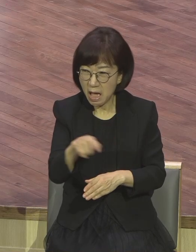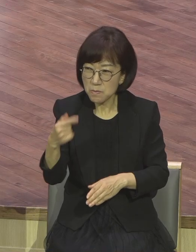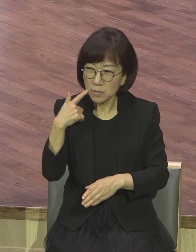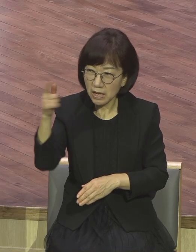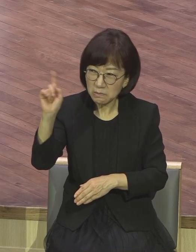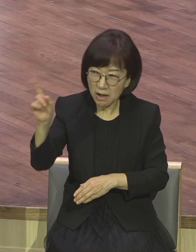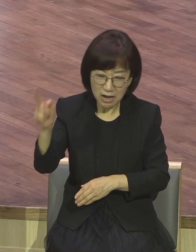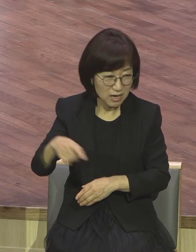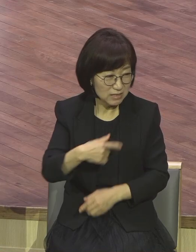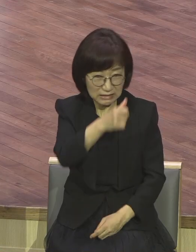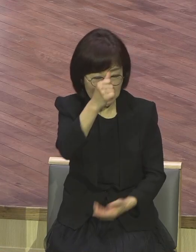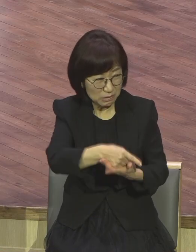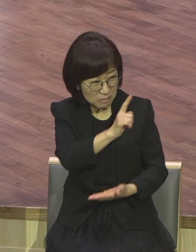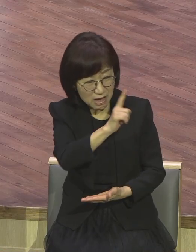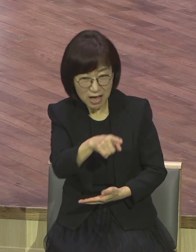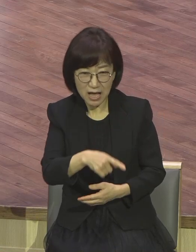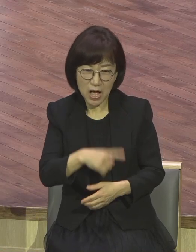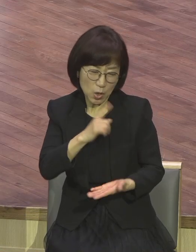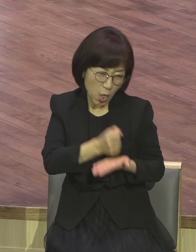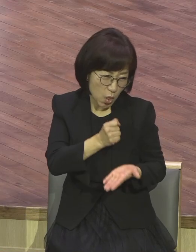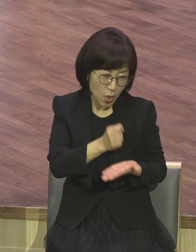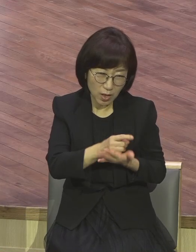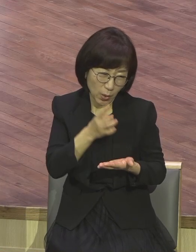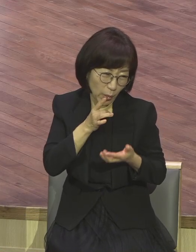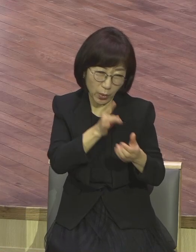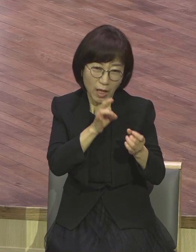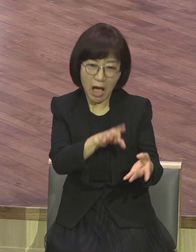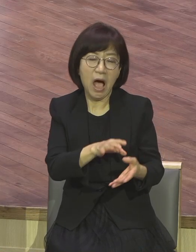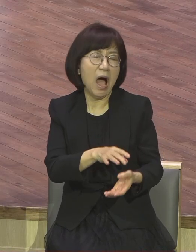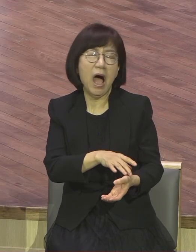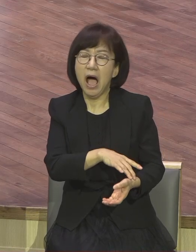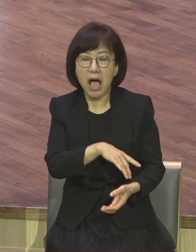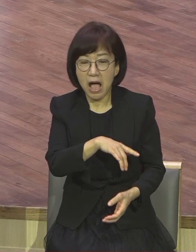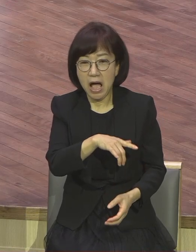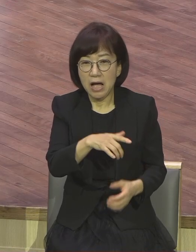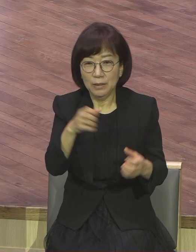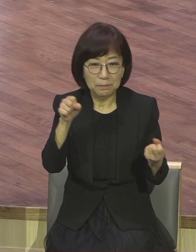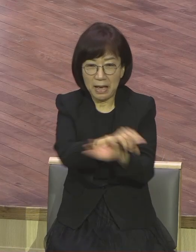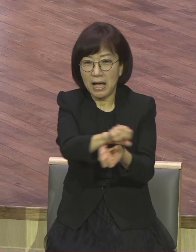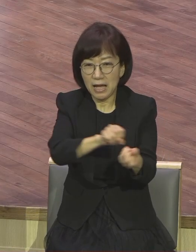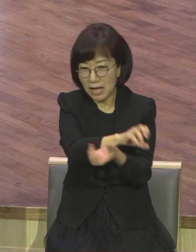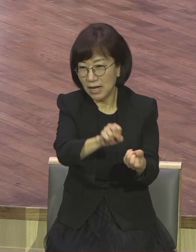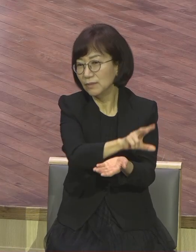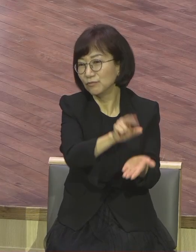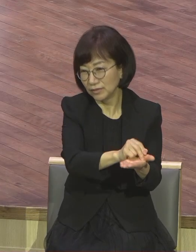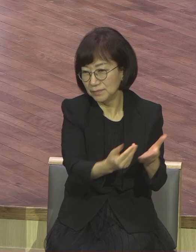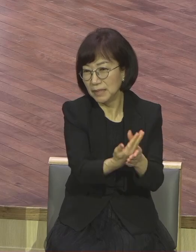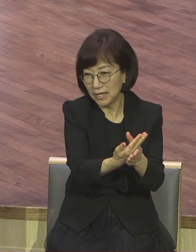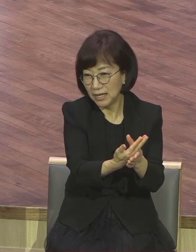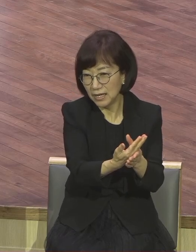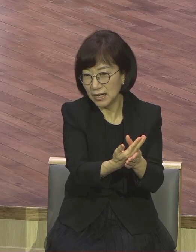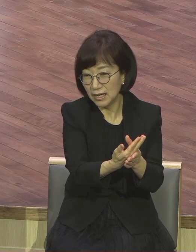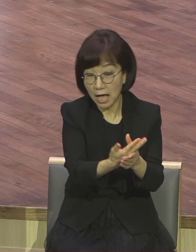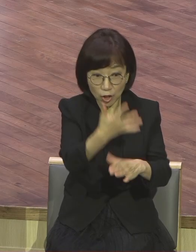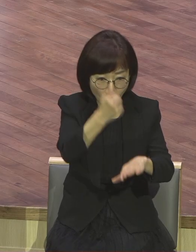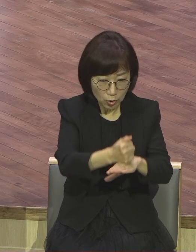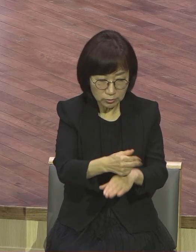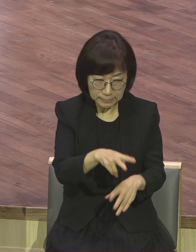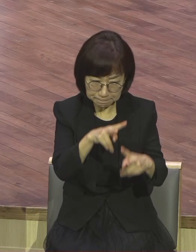그럼 아 웃고 아 웃고 그러고 끝나지요. 그래서 남은 게 뭐예요? 미움과 분노와 불신 밖에 남는 게